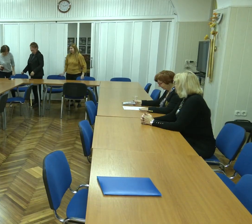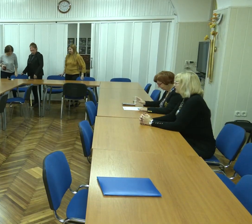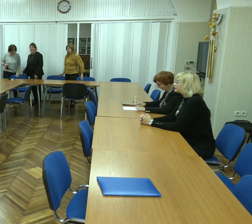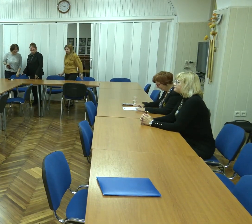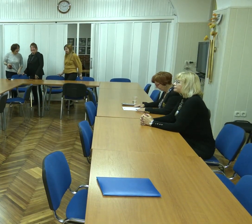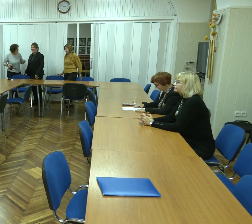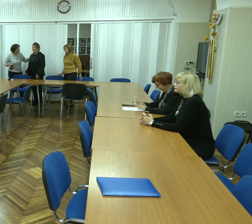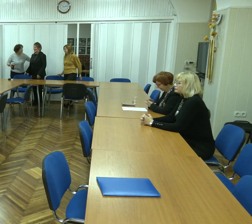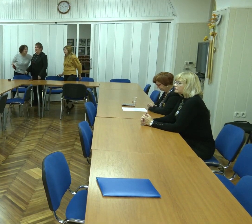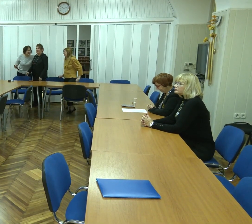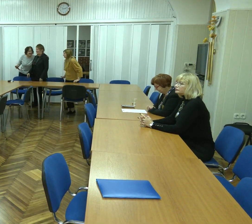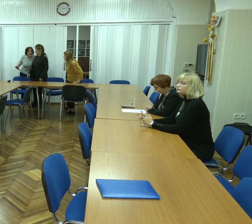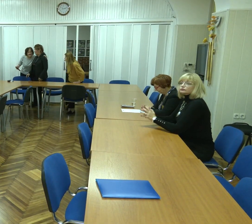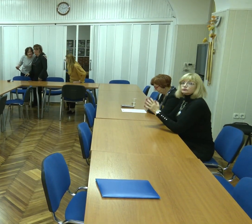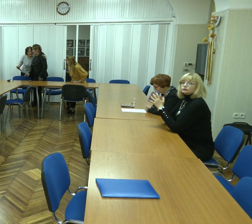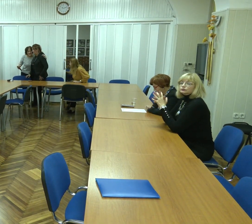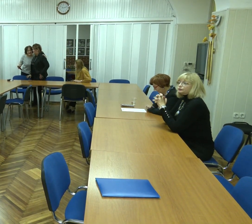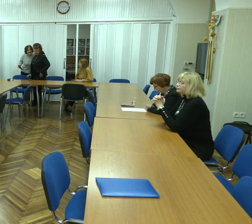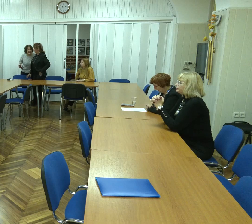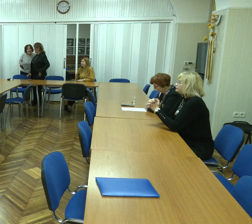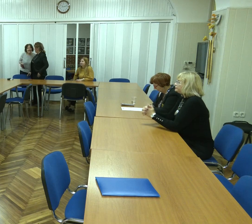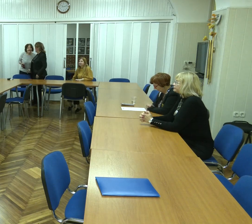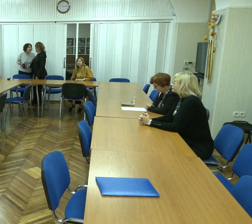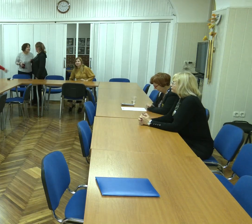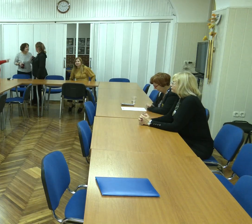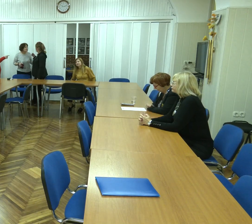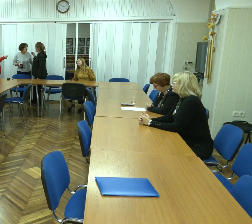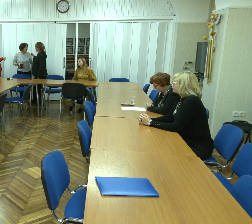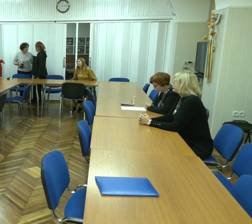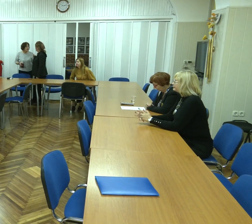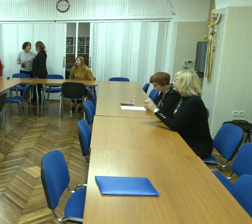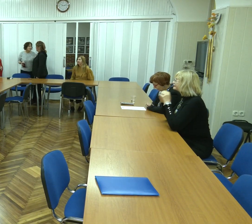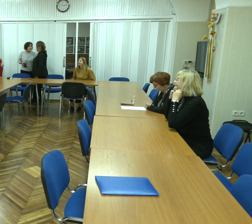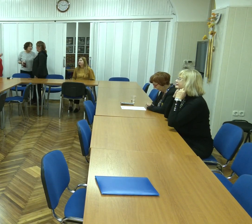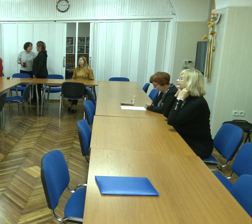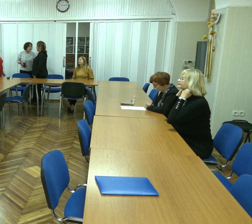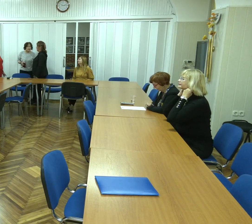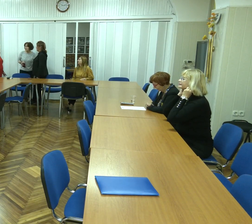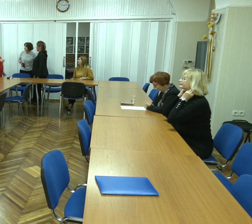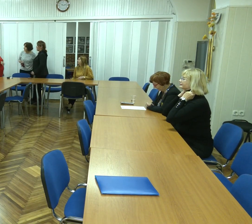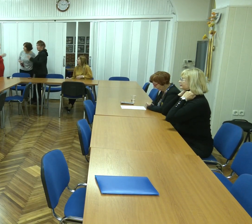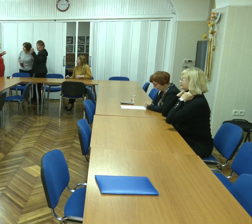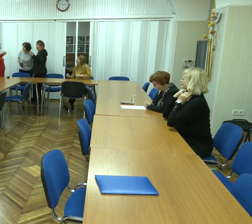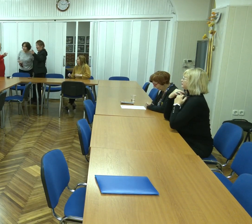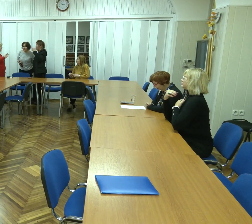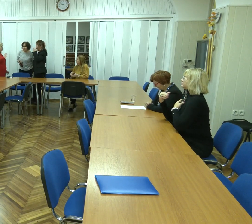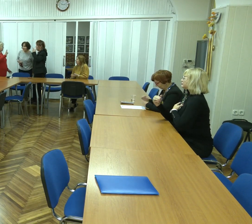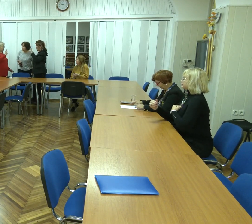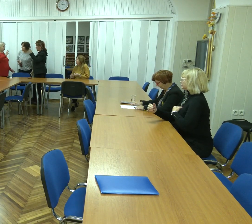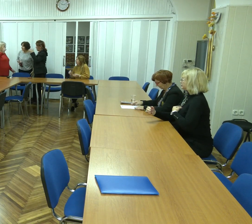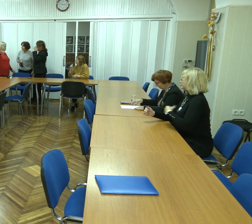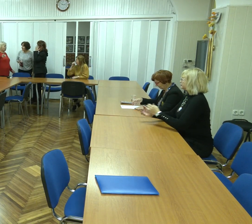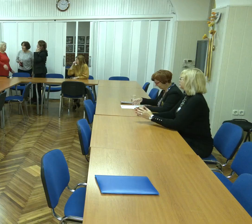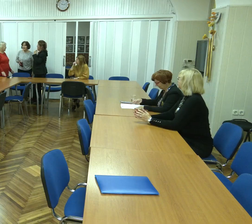učenika i nastavnika glazbene škole koji je održano 18. lipnja u domu hrvatskih branitelja. Sredstva za udrugu